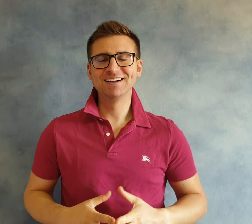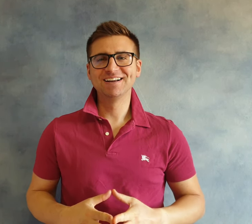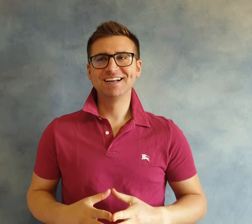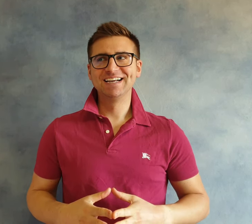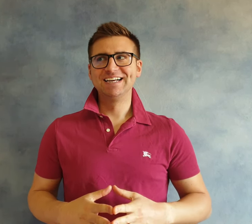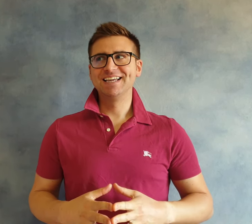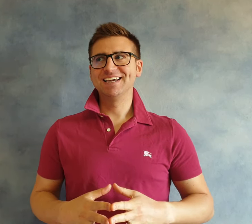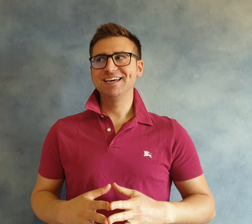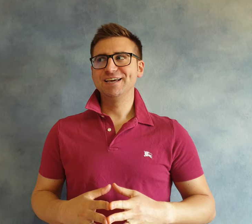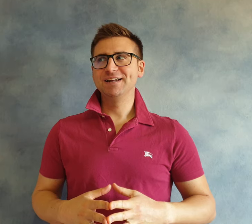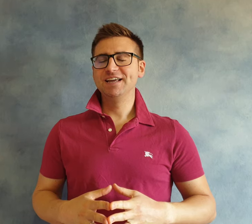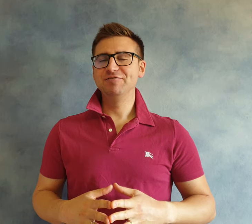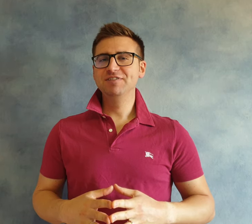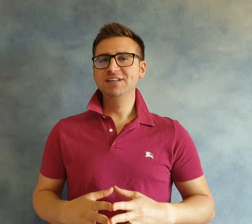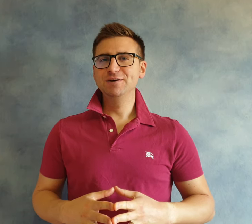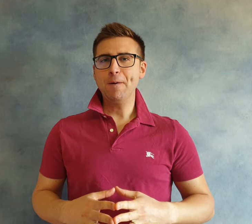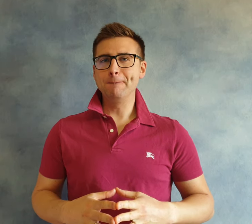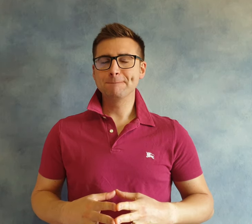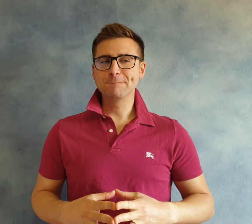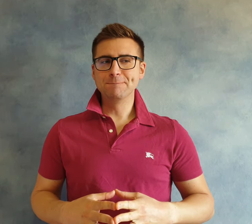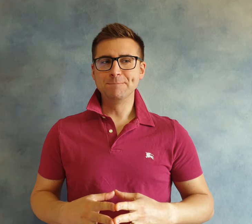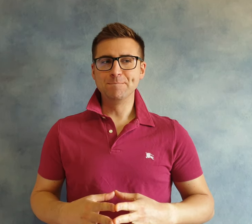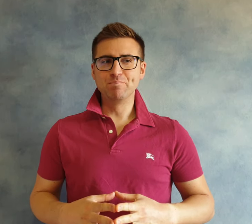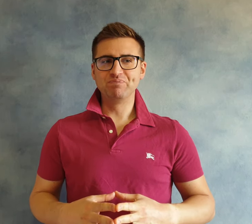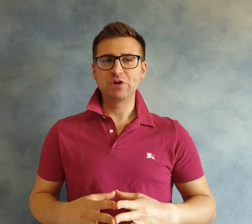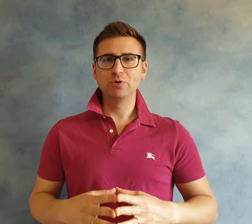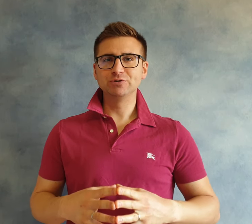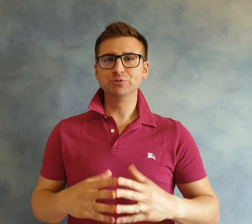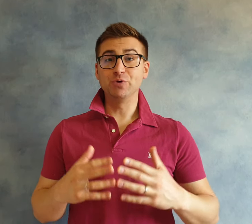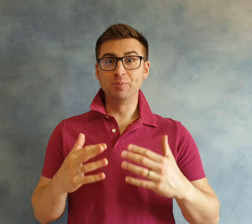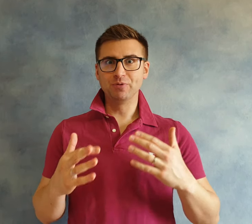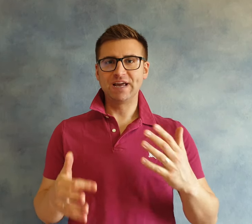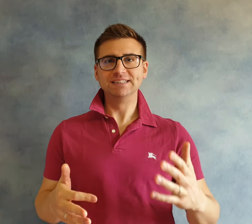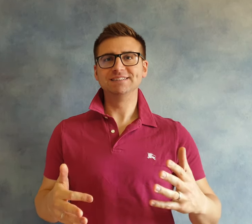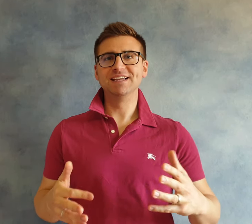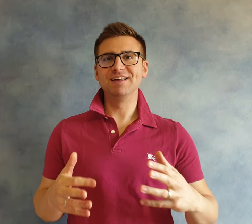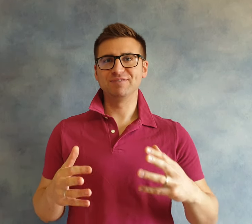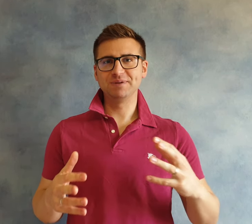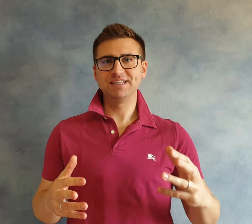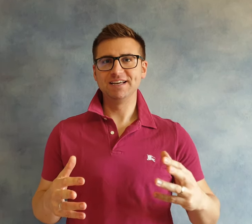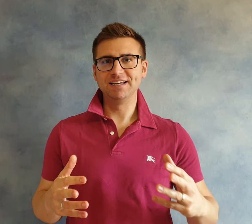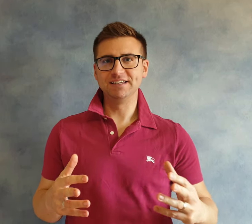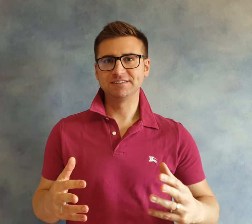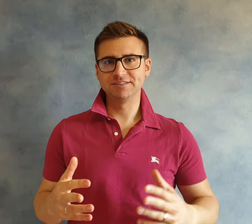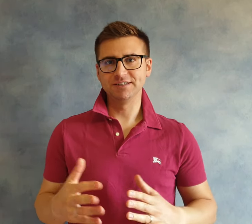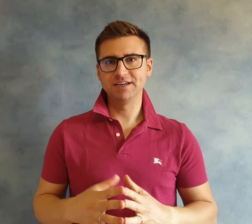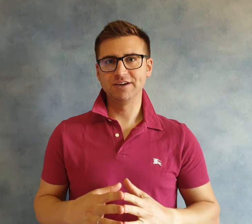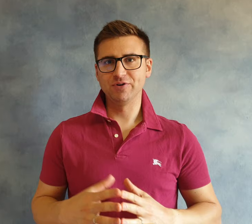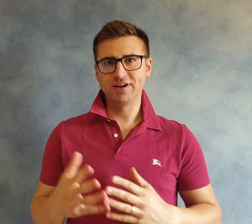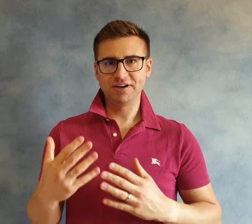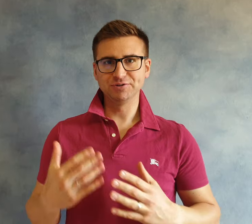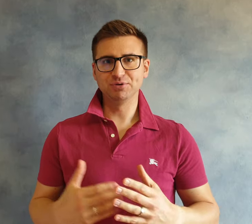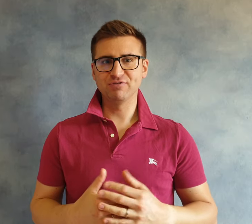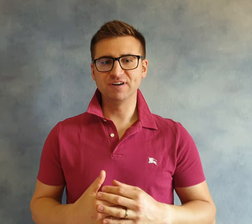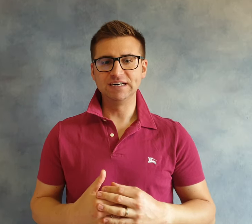che nel video quello sui componenti della famiglia in lis che ho caricato poco fa